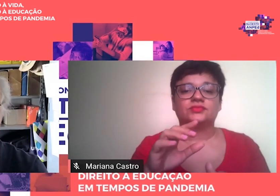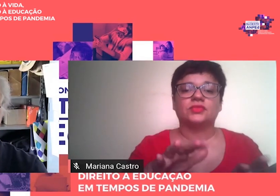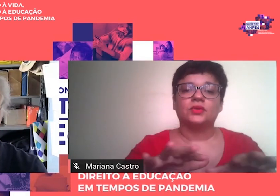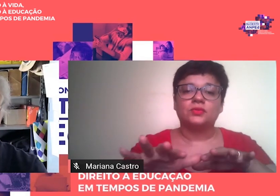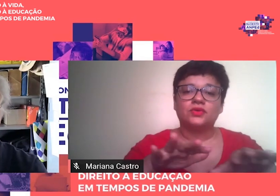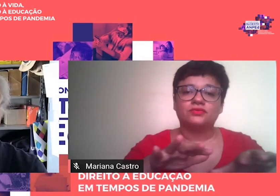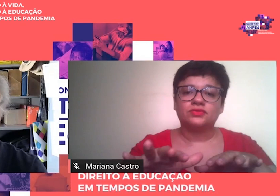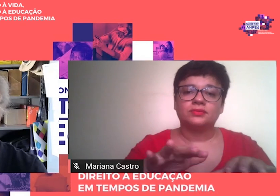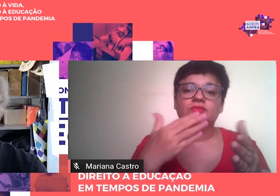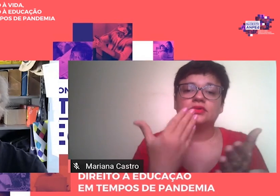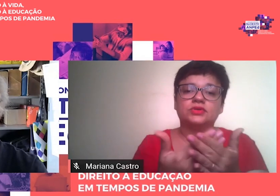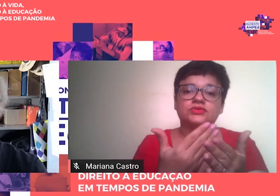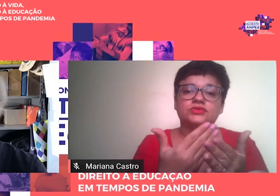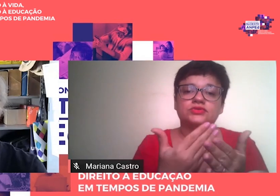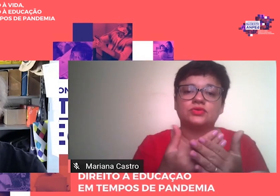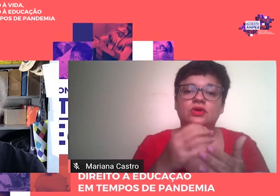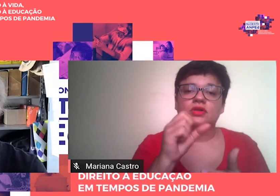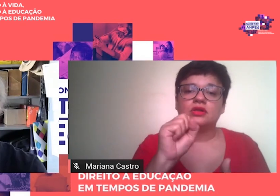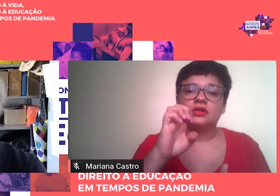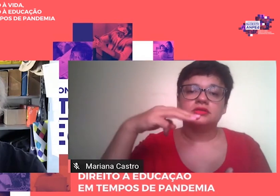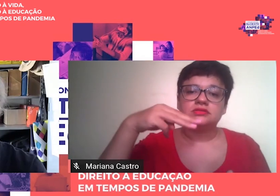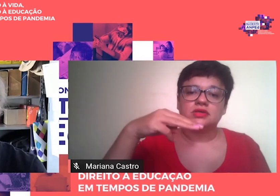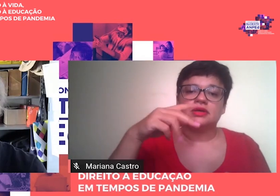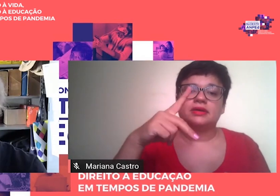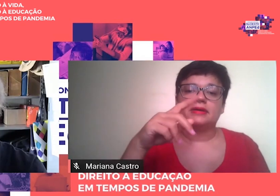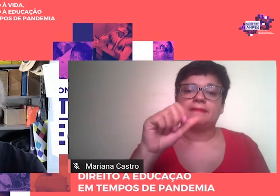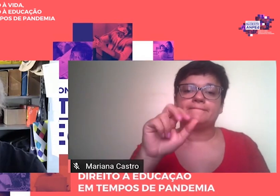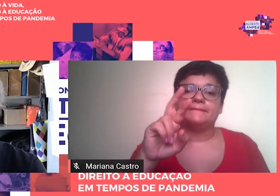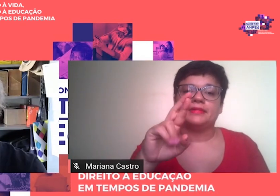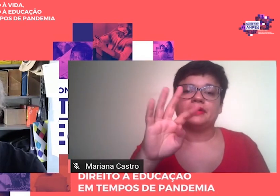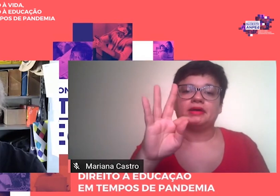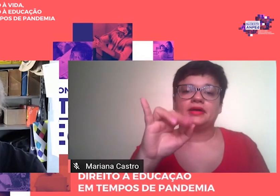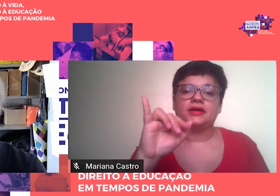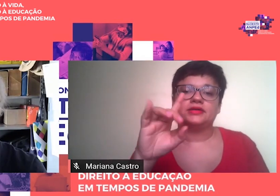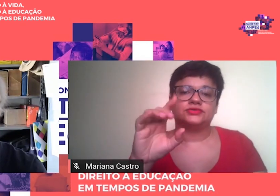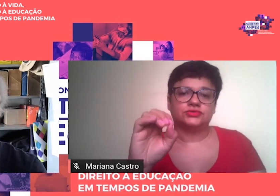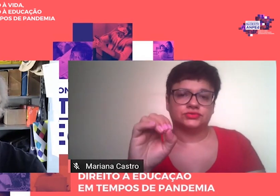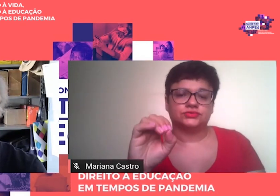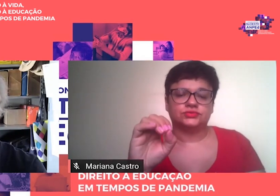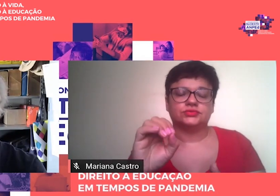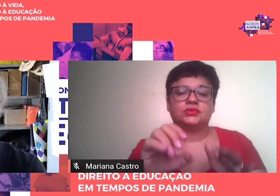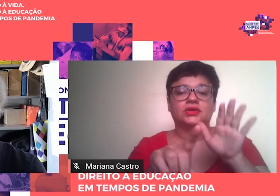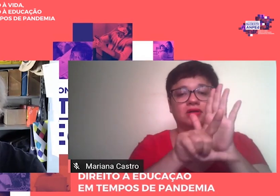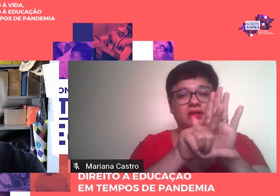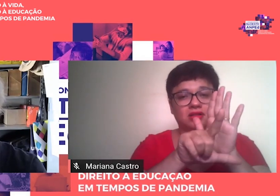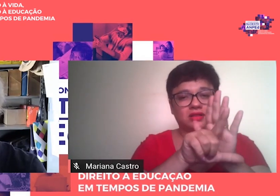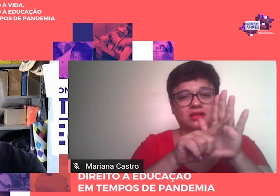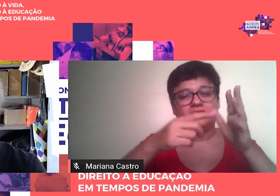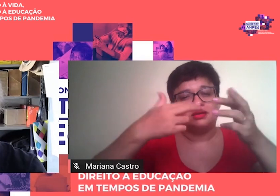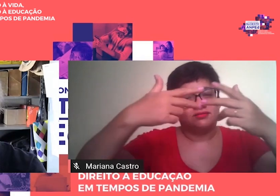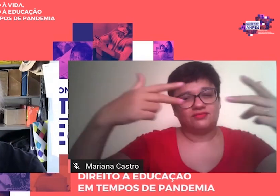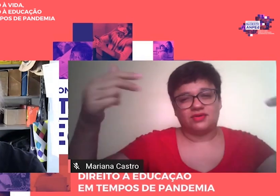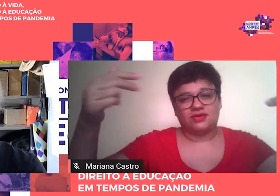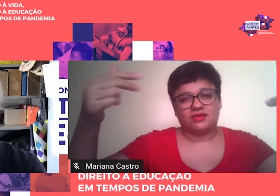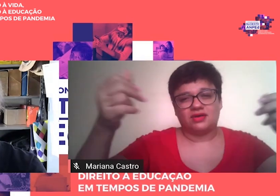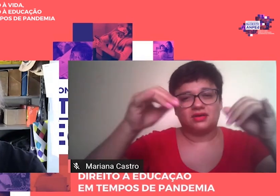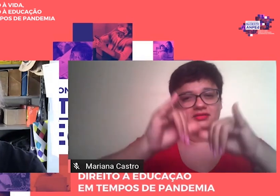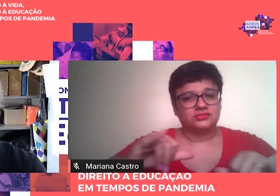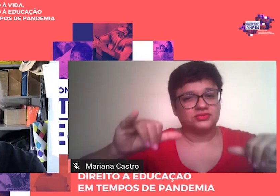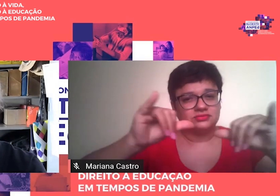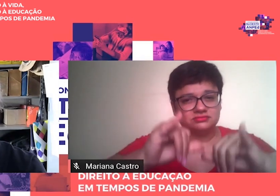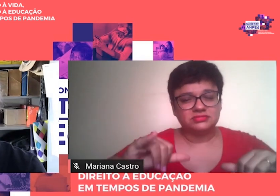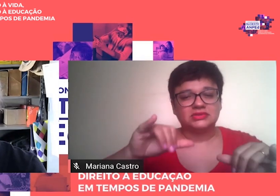Escola Sem Partido, gerador de projetos de lei em diversas instâncias do poder legislativo, determinando